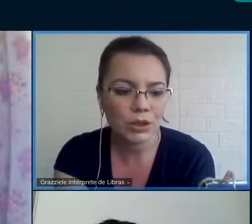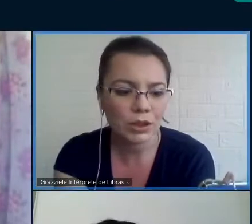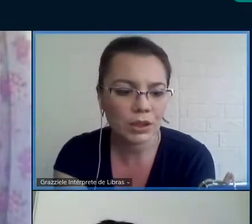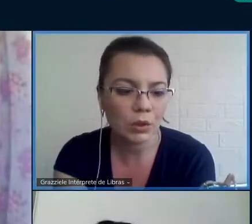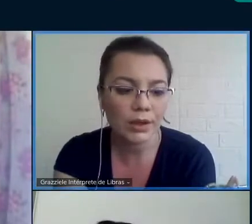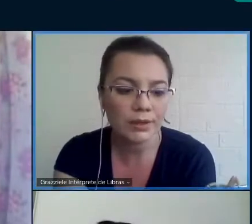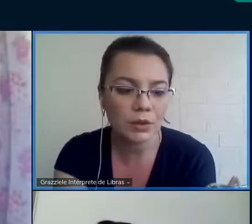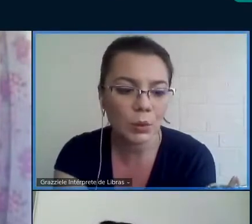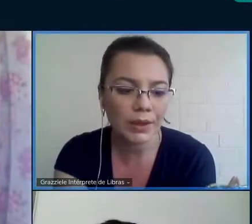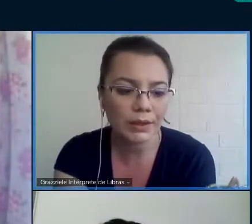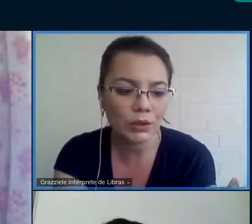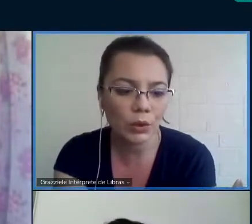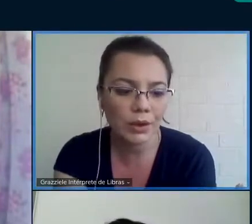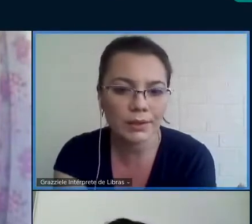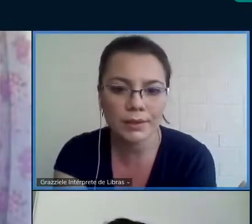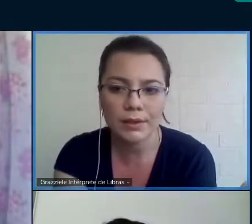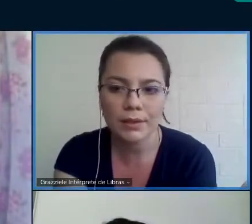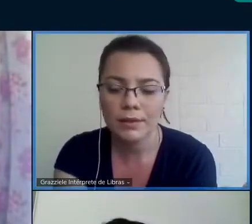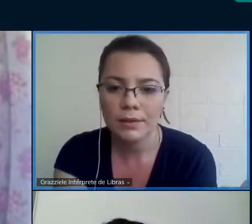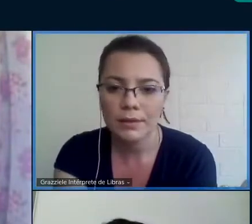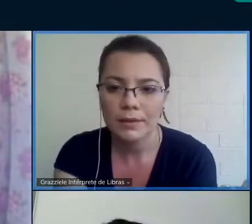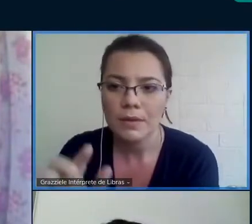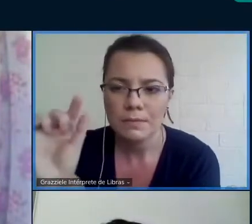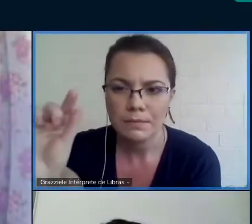Página agora 142?